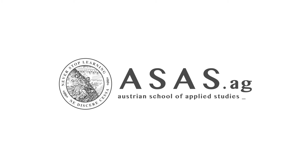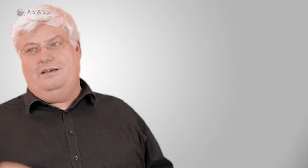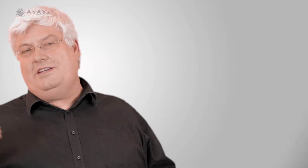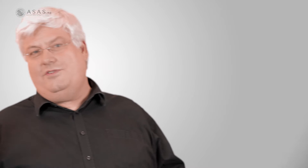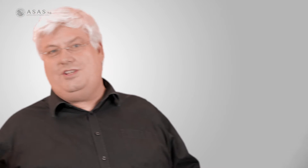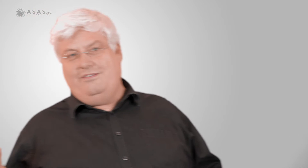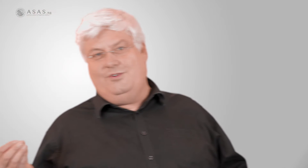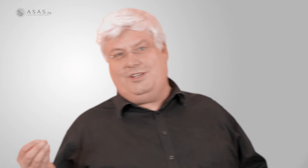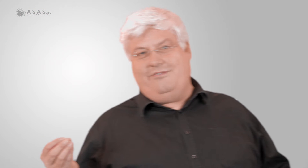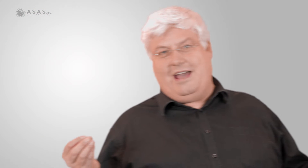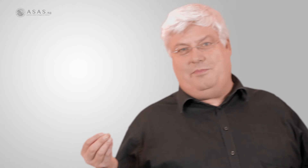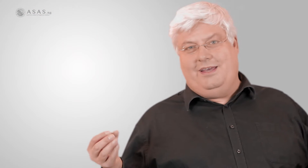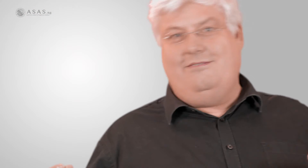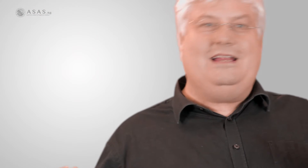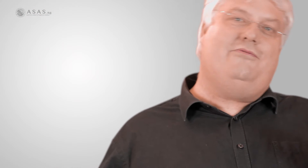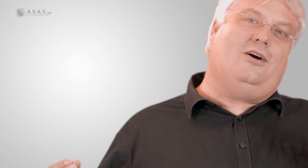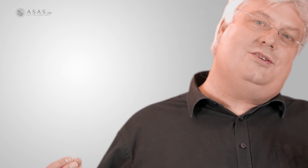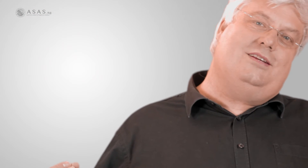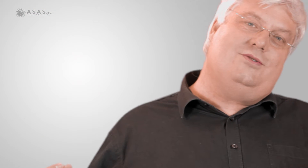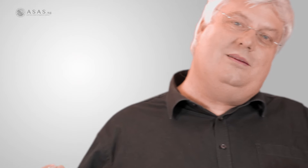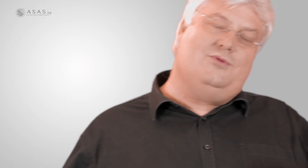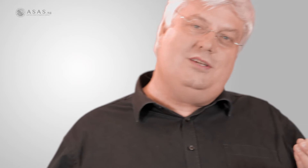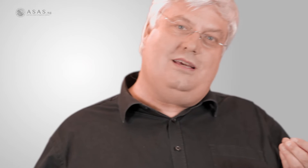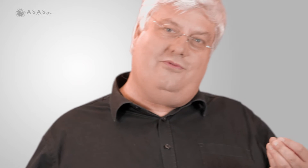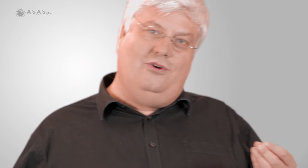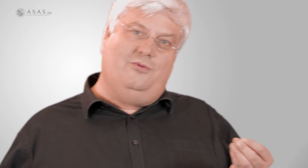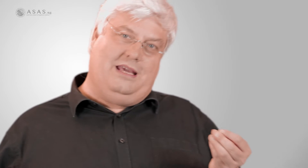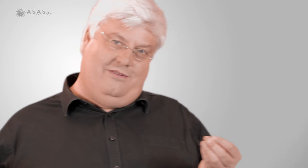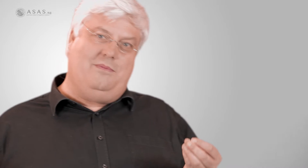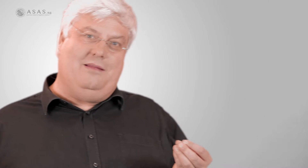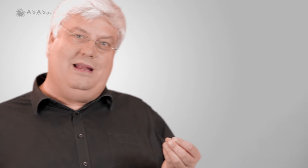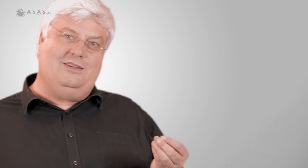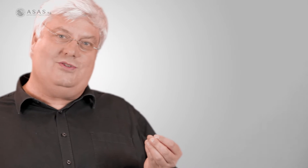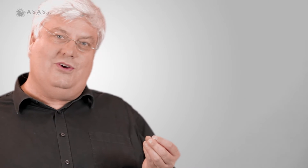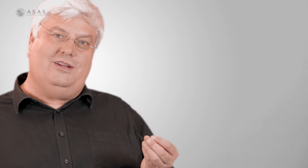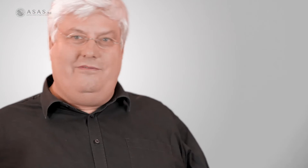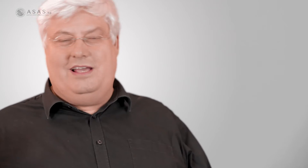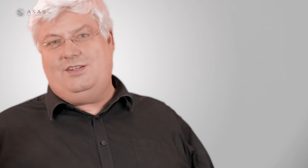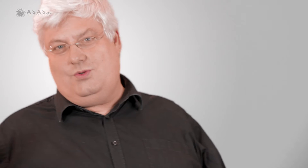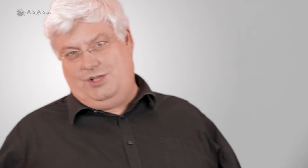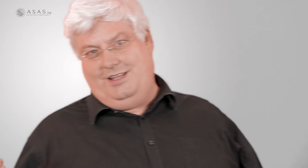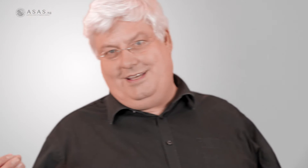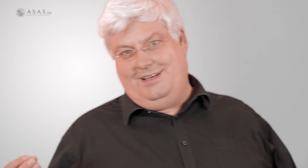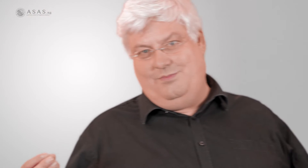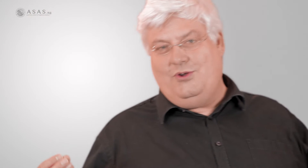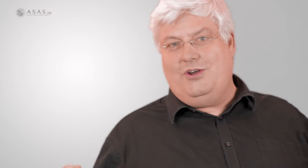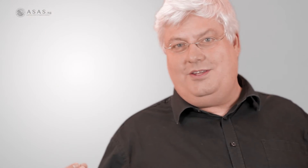Was verstehen wir unter Gewerbe? Welche Voraussetzungen muss ich erfüllen, um ein Gewerbe anmelden zu können? Wer ist die zuständige Behörde?